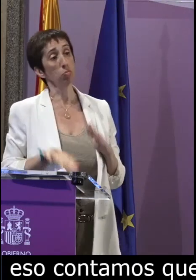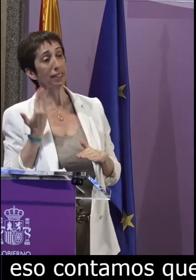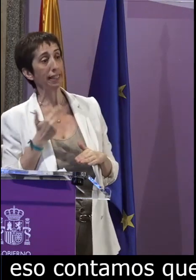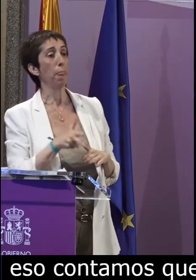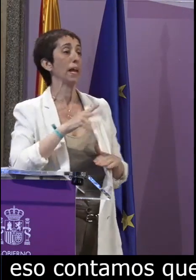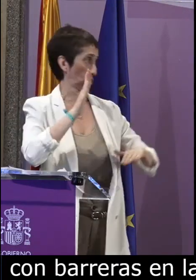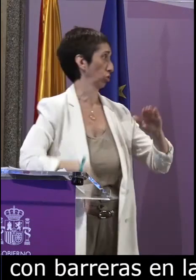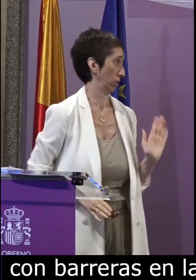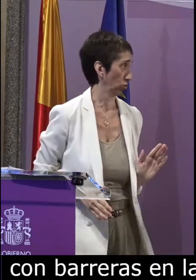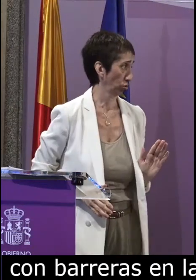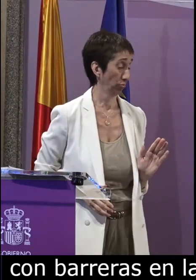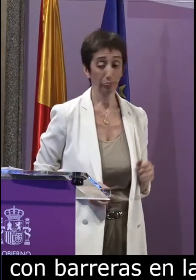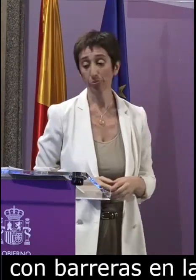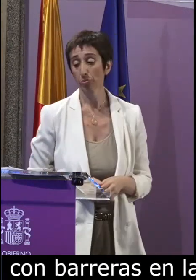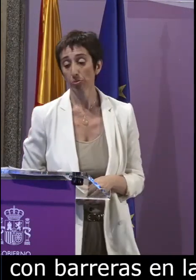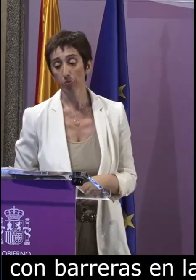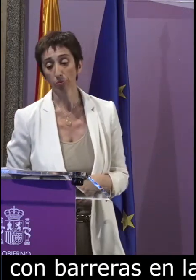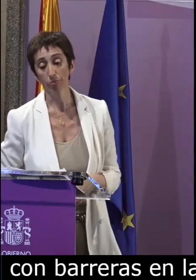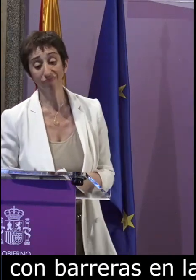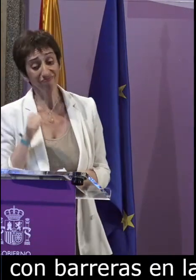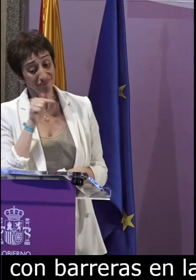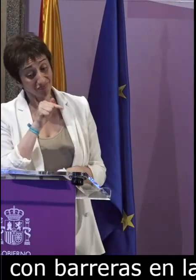familia tendrás más o menos derechos